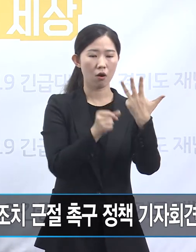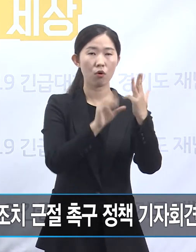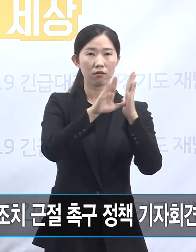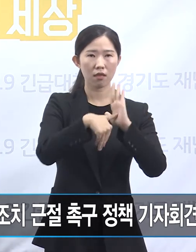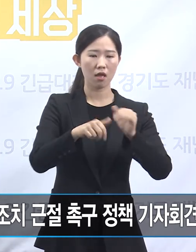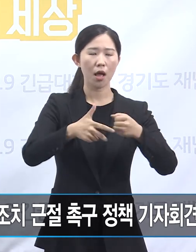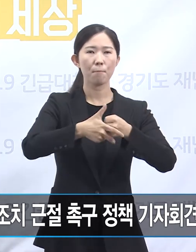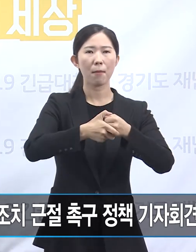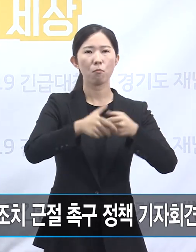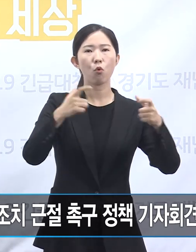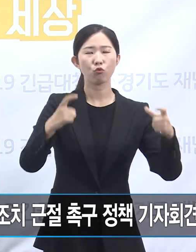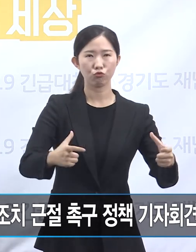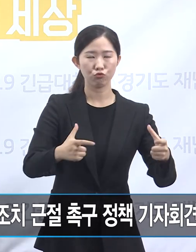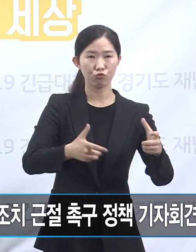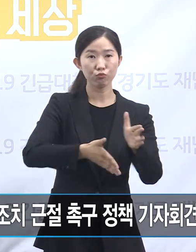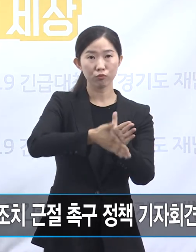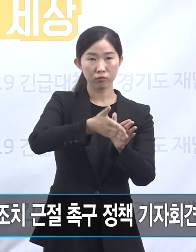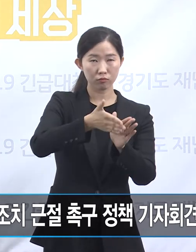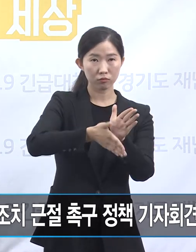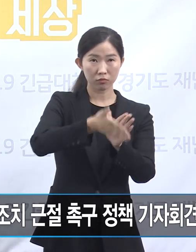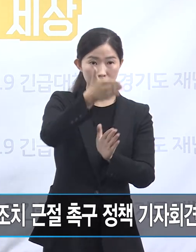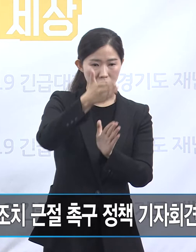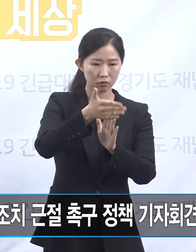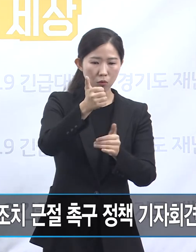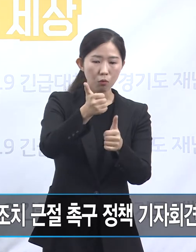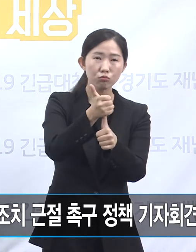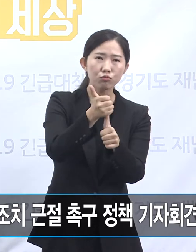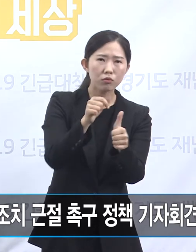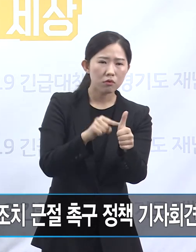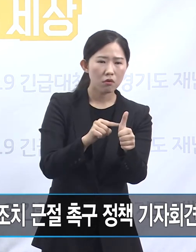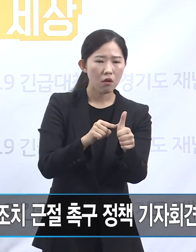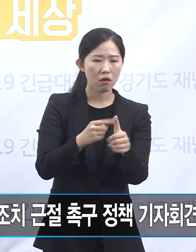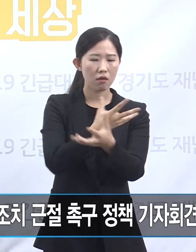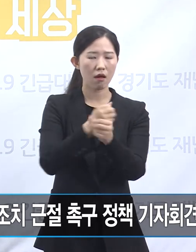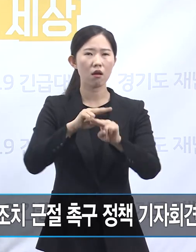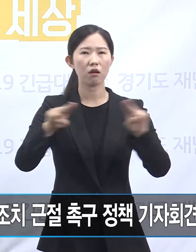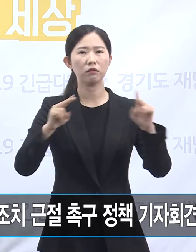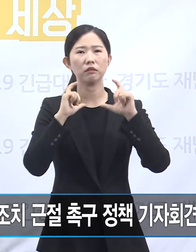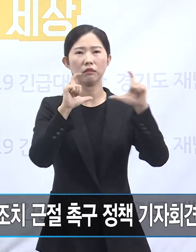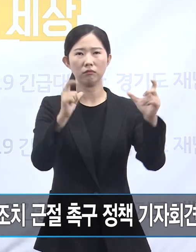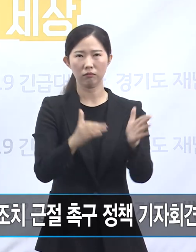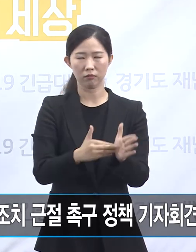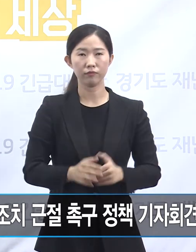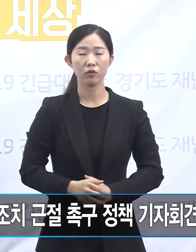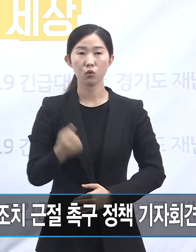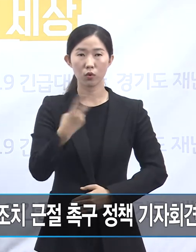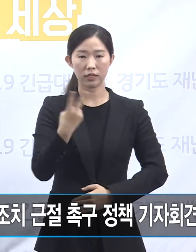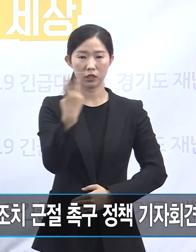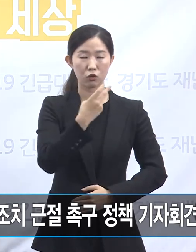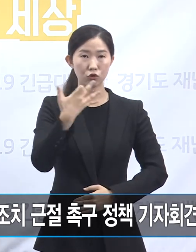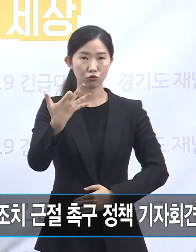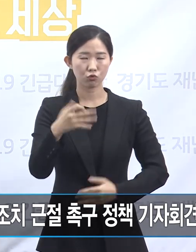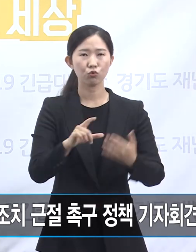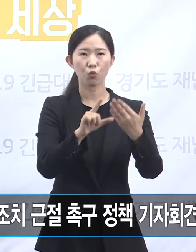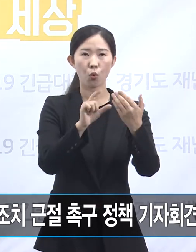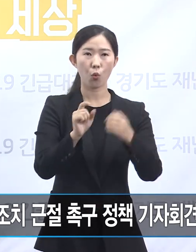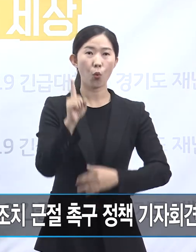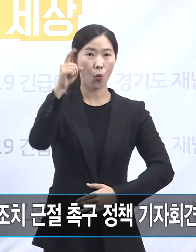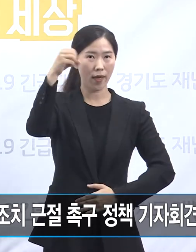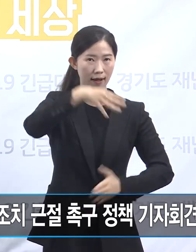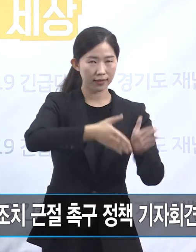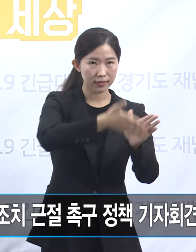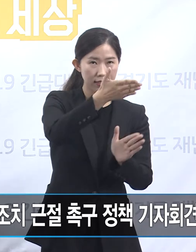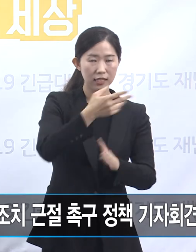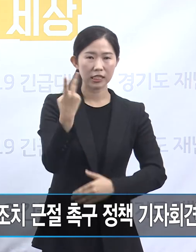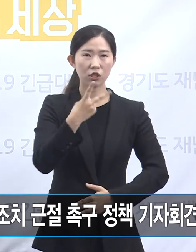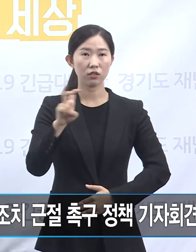부의장에게 가맹계약을 해지 통보하였습니다. 2019년 9월에는 고향시 정책국장, 2020년